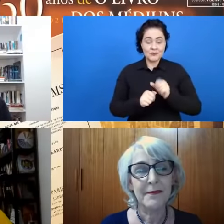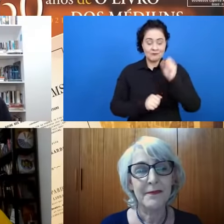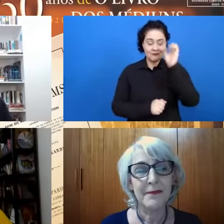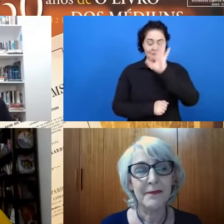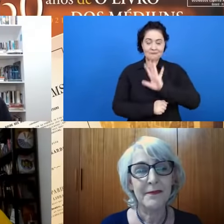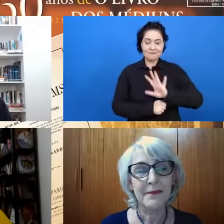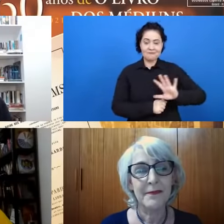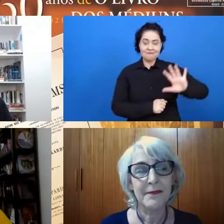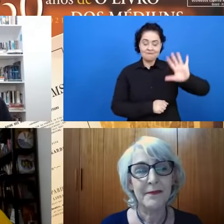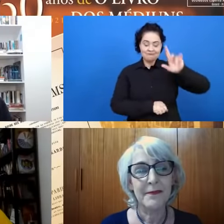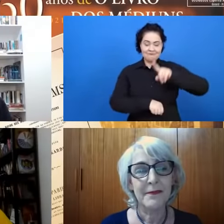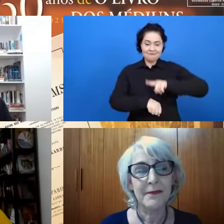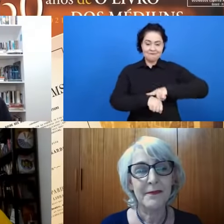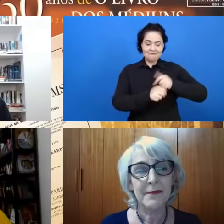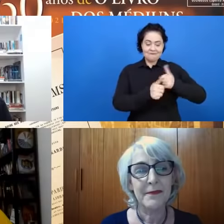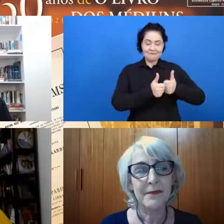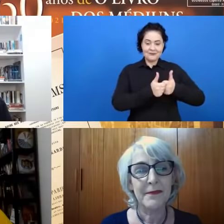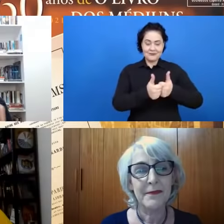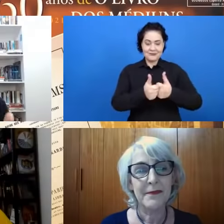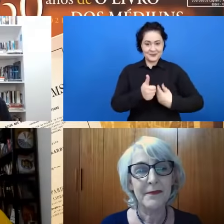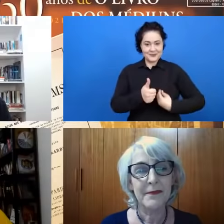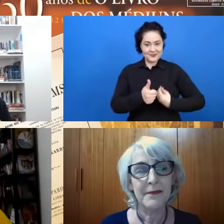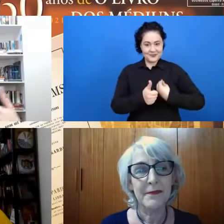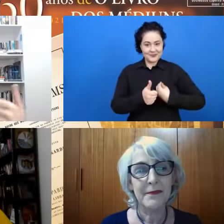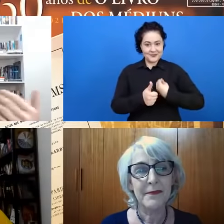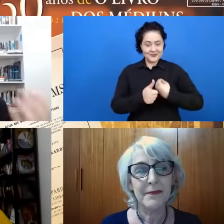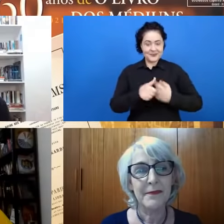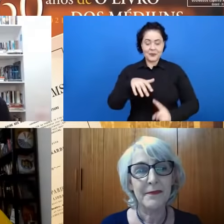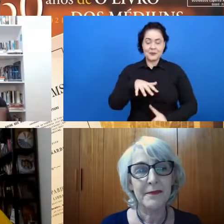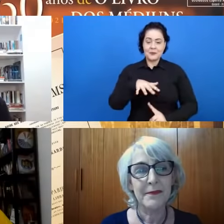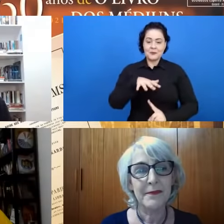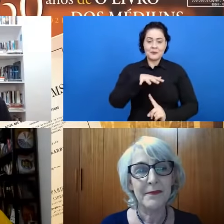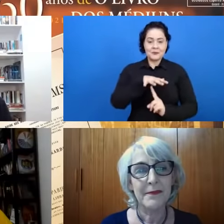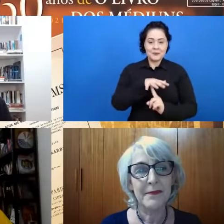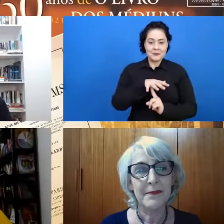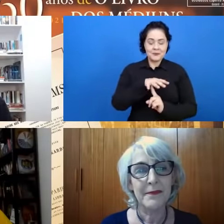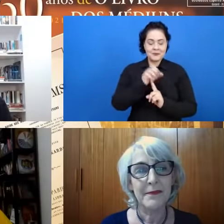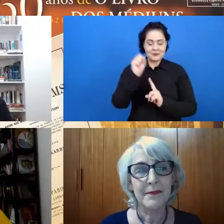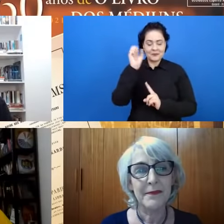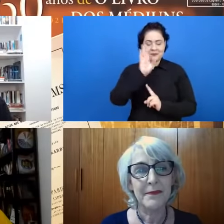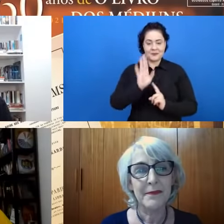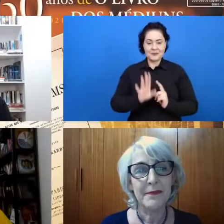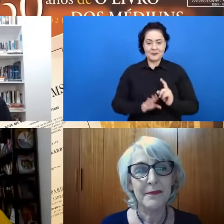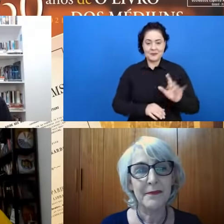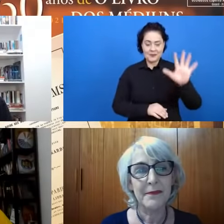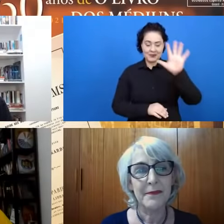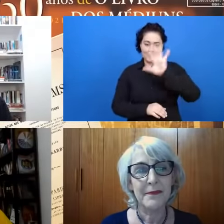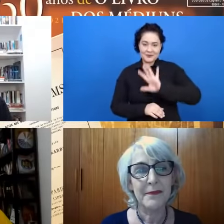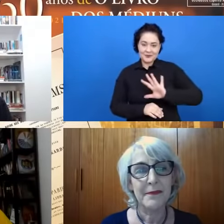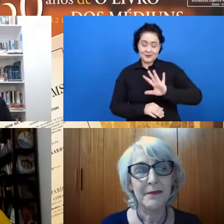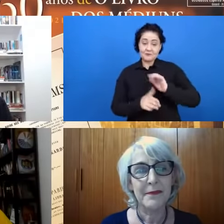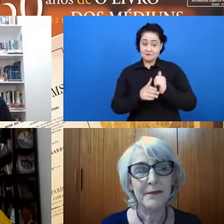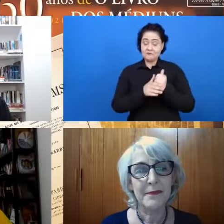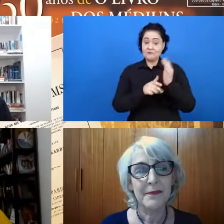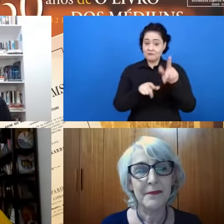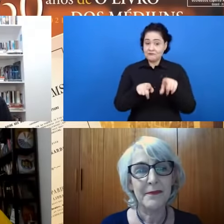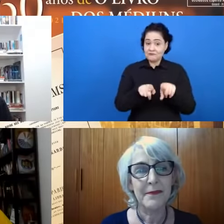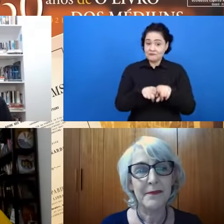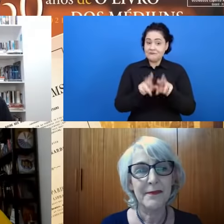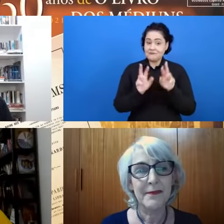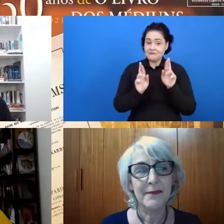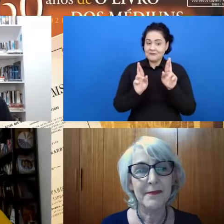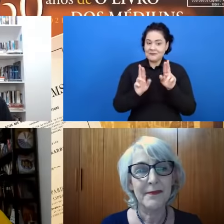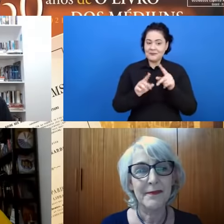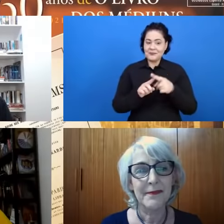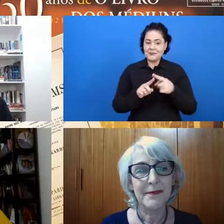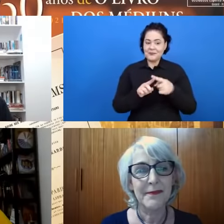acompanham neste momento. não só do Paraná, mas do Brasil inteiro, que está até de fora, usufruindo aí